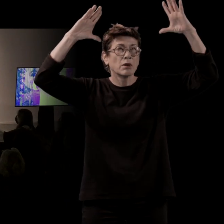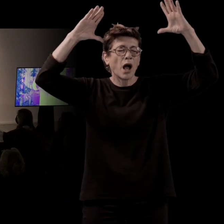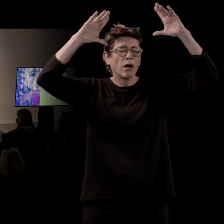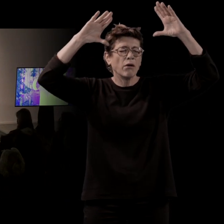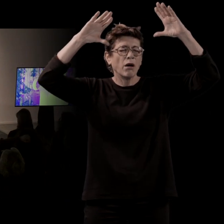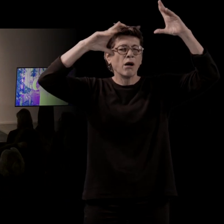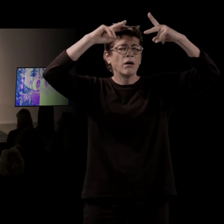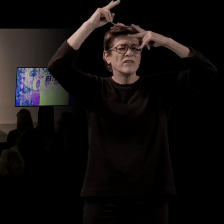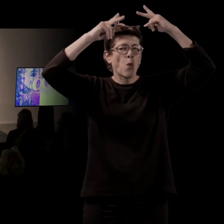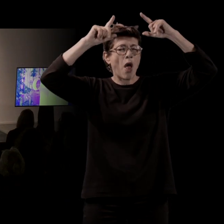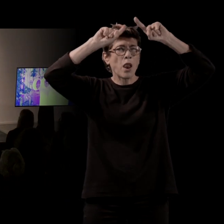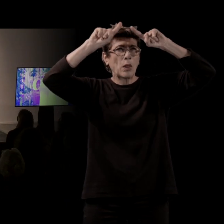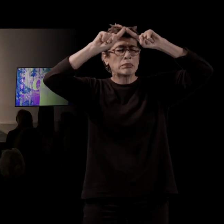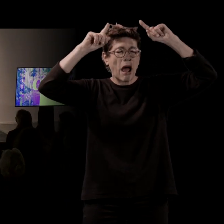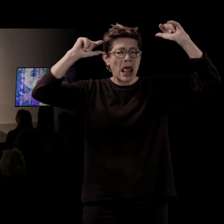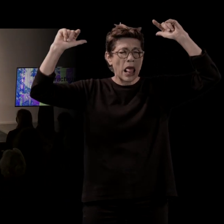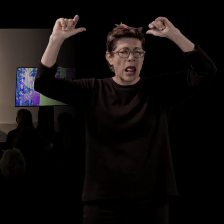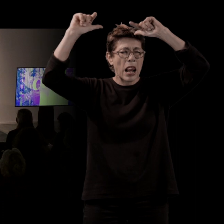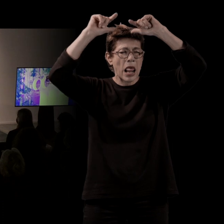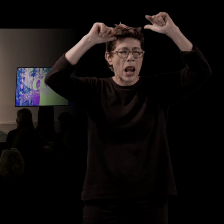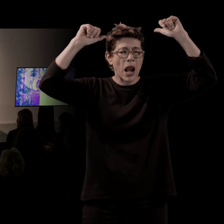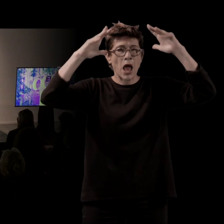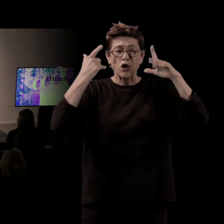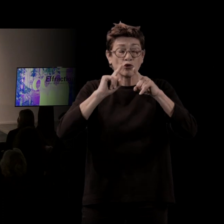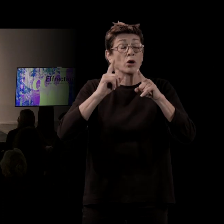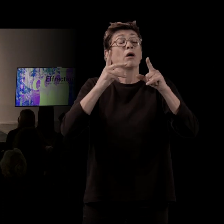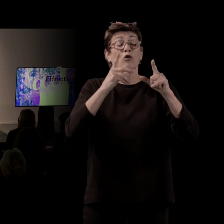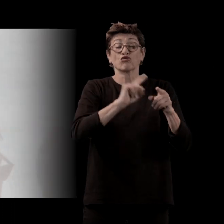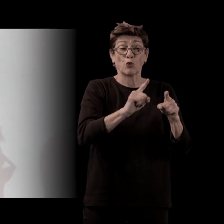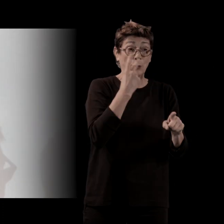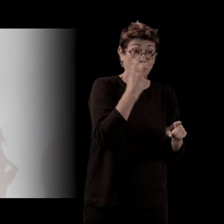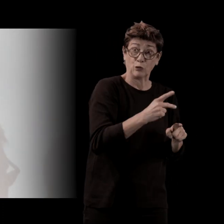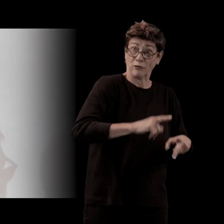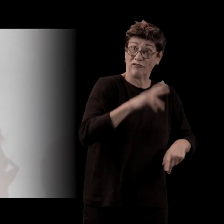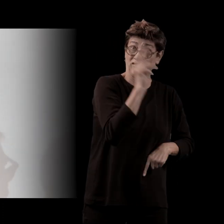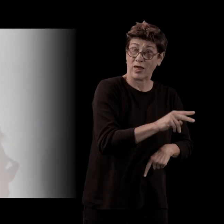l'ai vue. Elle est construite aussi avec des choses que j'ai vues dans ma vraie vie. Et puis, j'ai écouté la musique en l'écrivant.